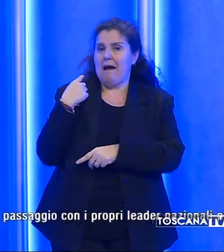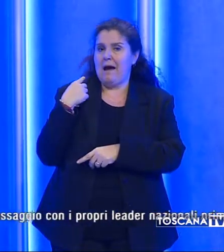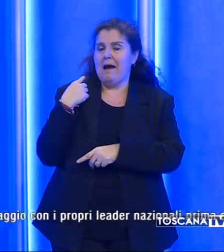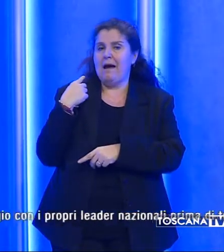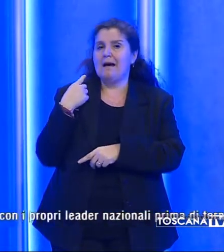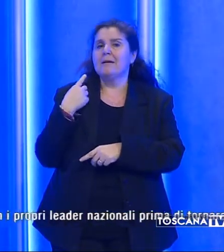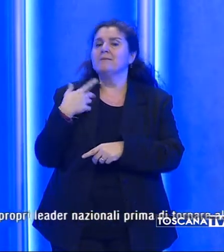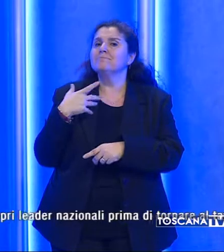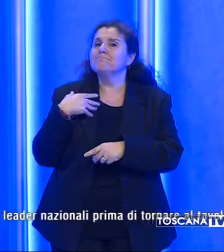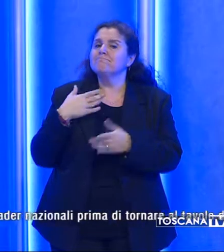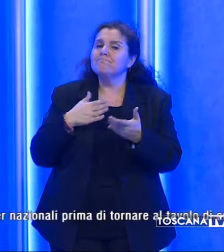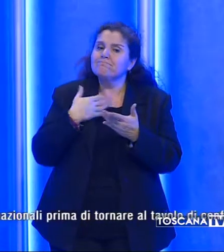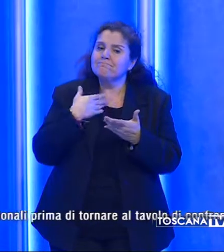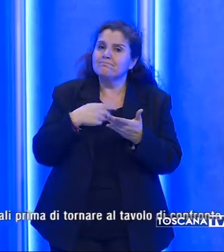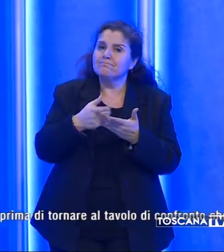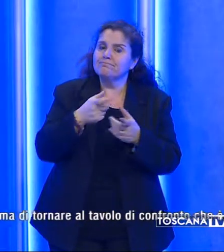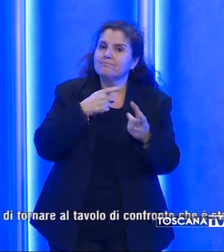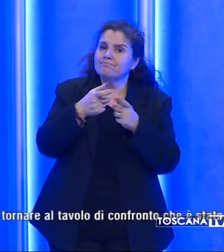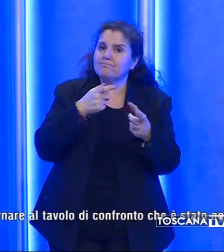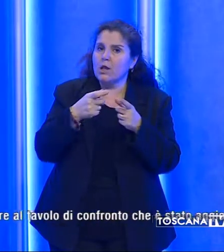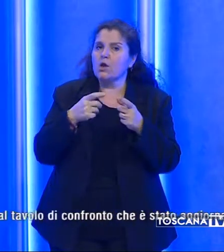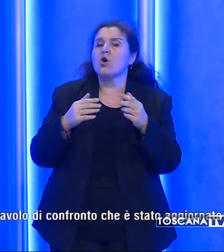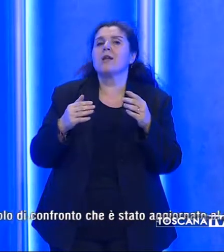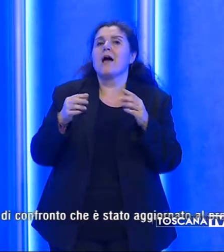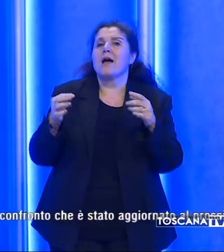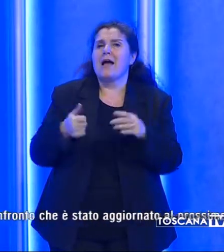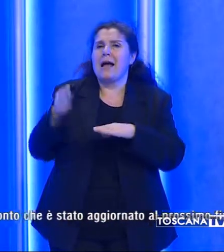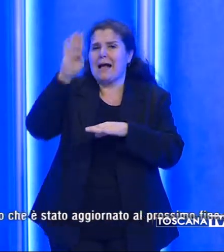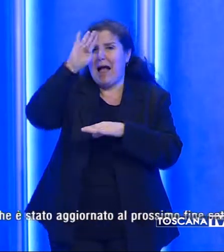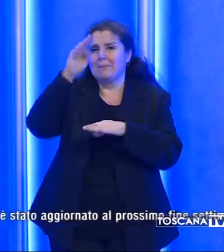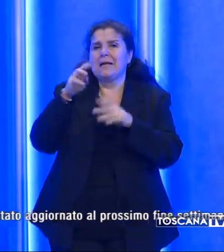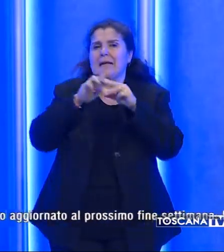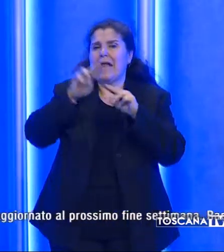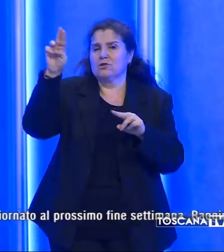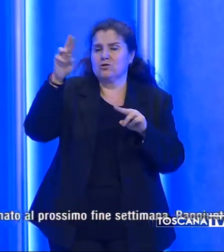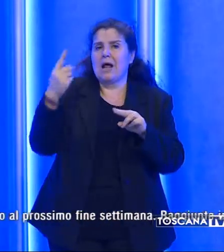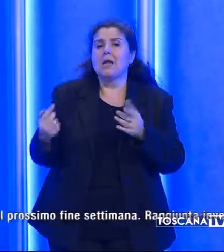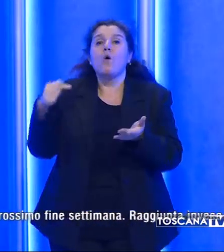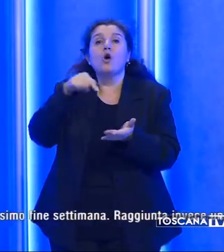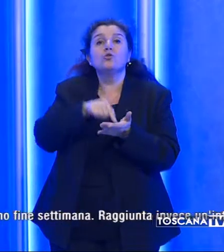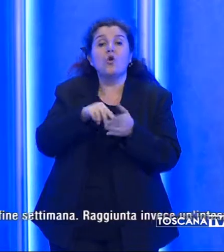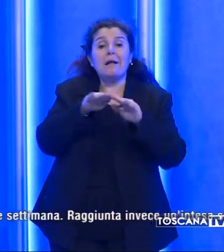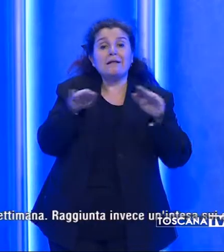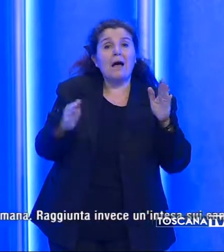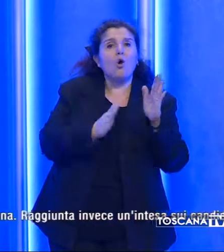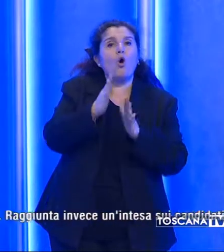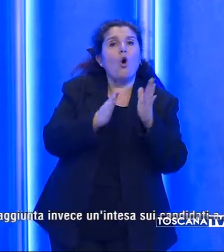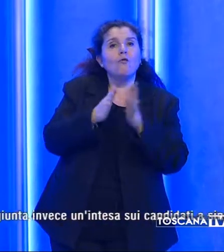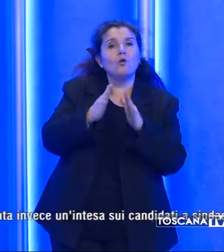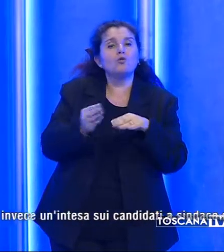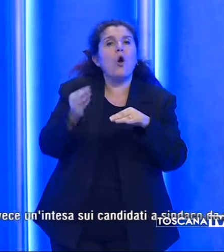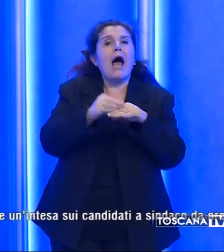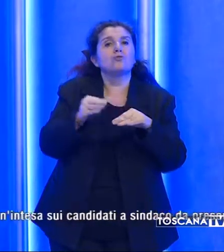faranno un passaggio con i propri leader nazionali prima di tornare al tavolo di confronto che è stato